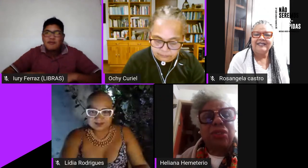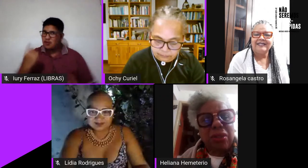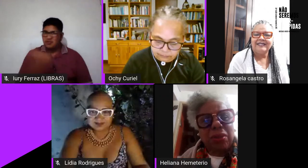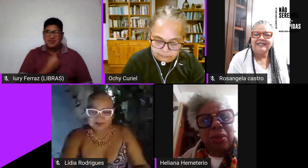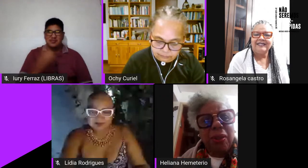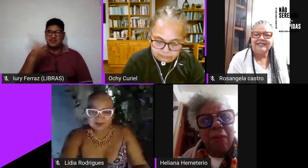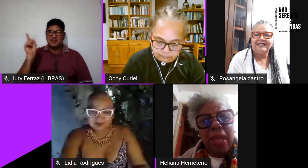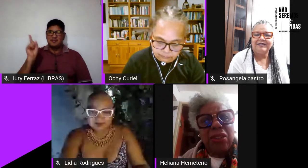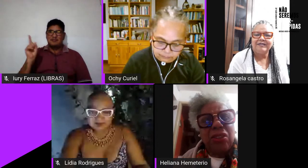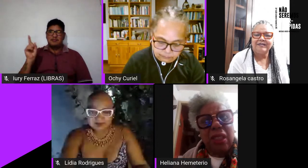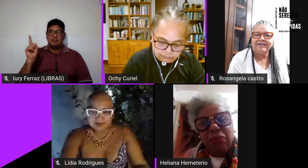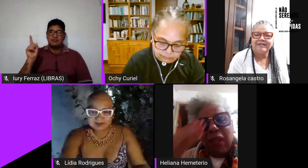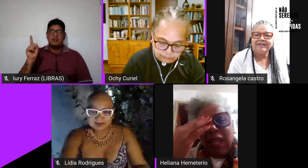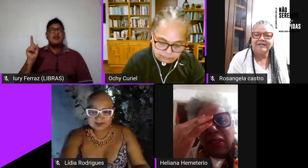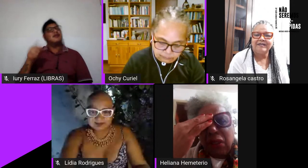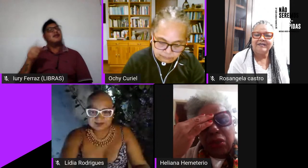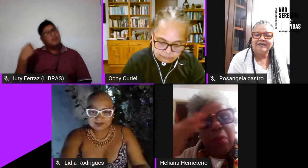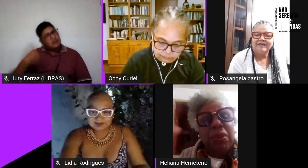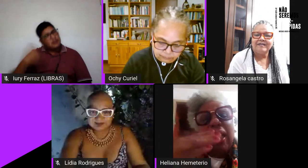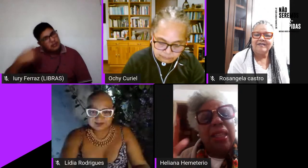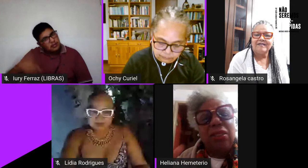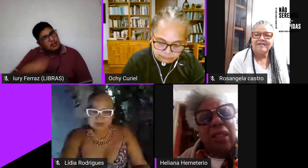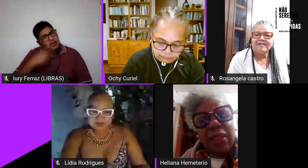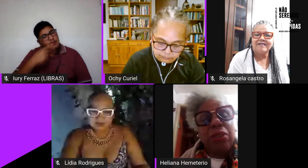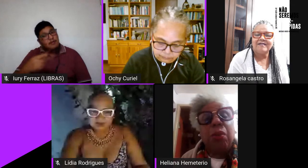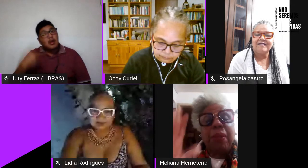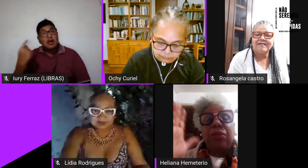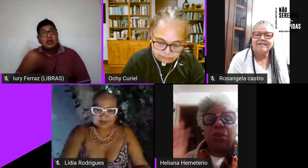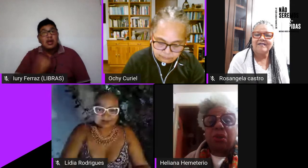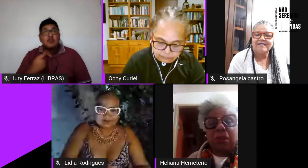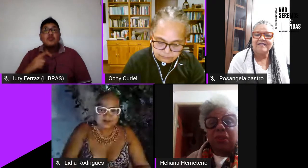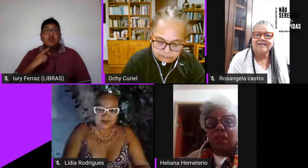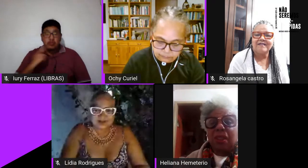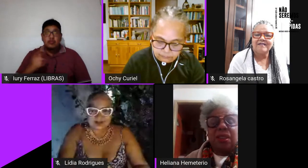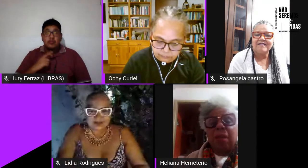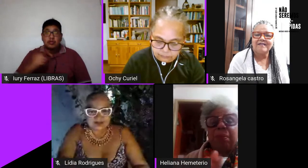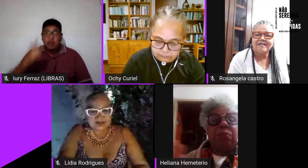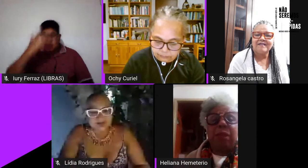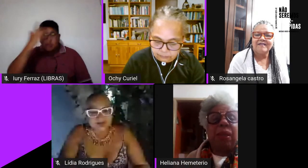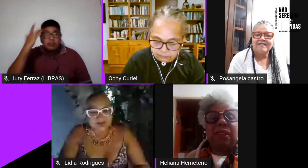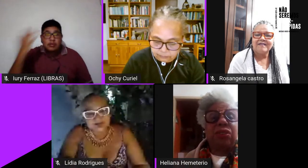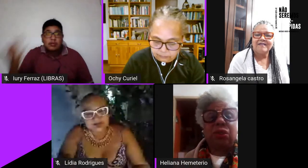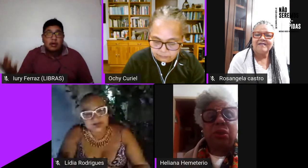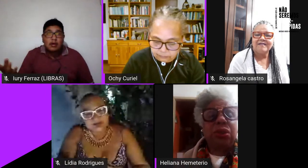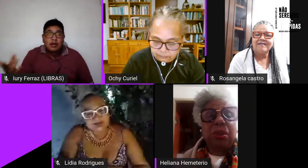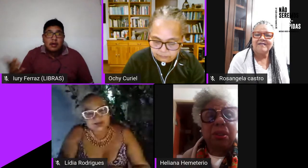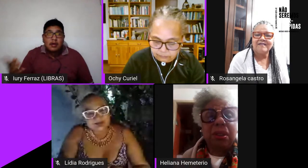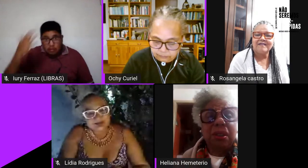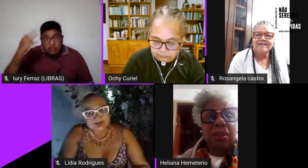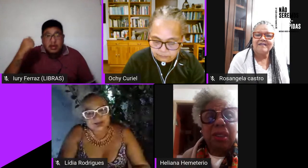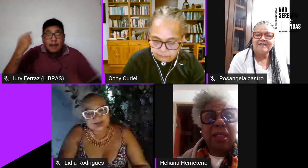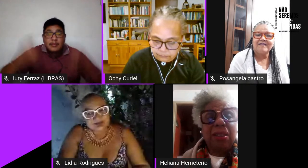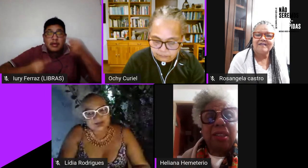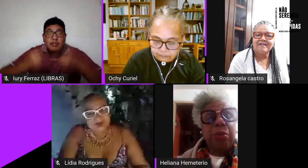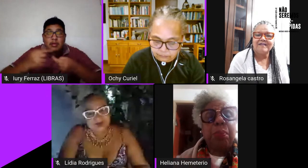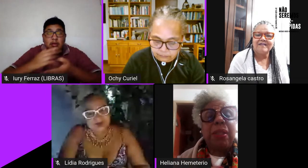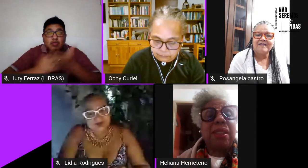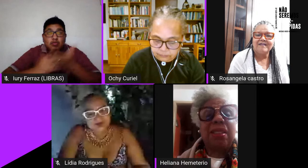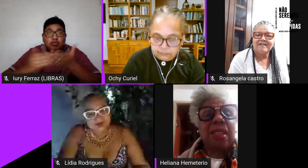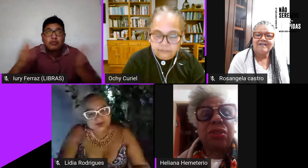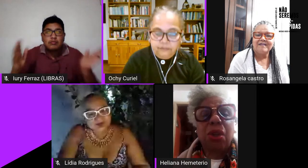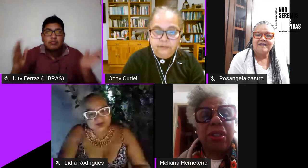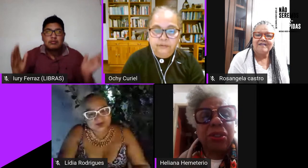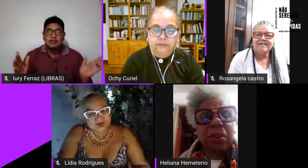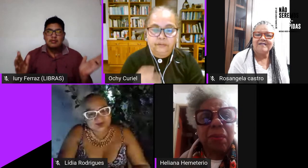falar disso a gente tem que falar que nós somos além nós somos pessoas que sabemos debater de tudo né que temos